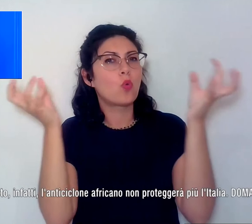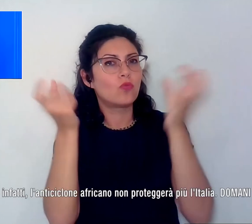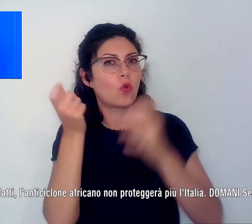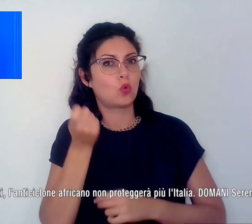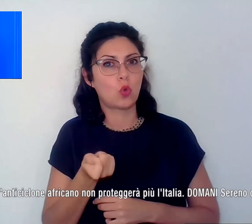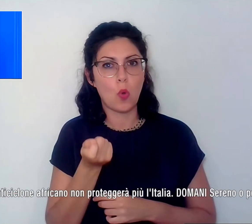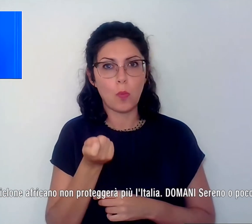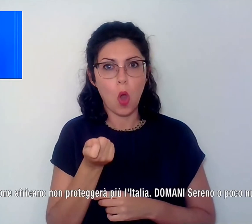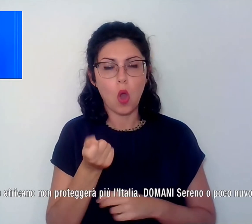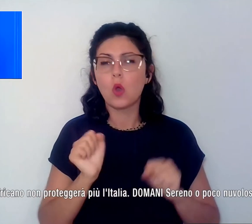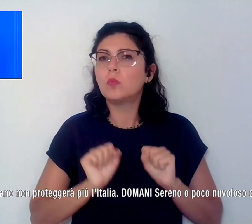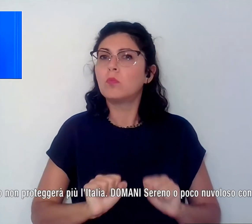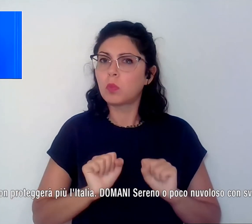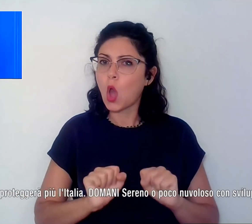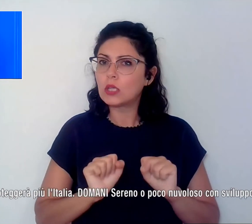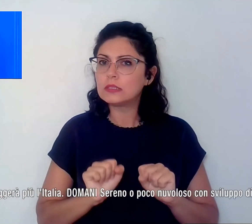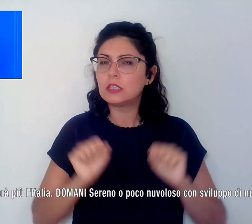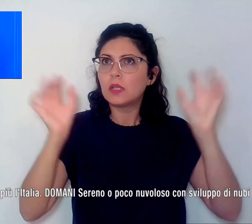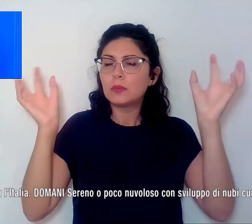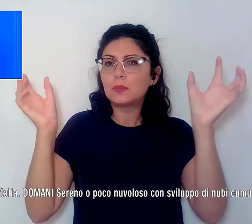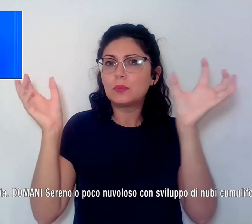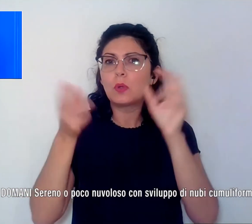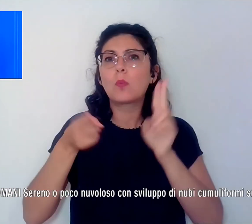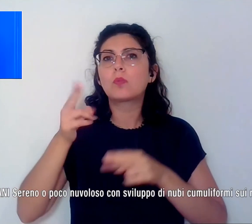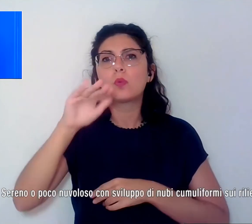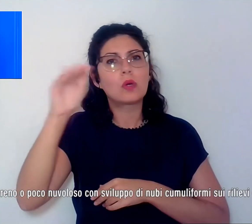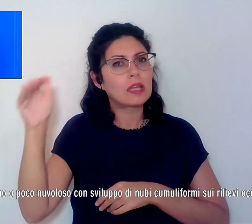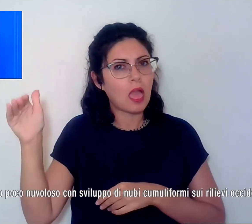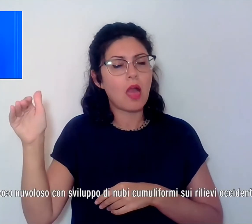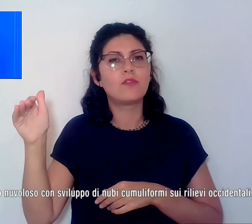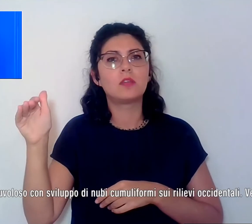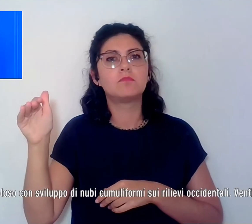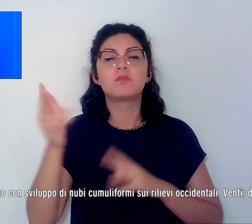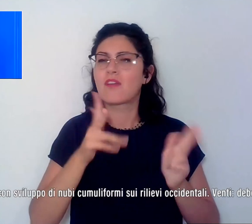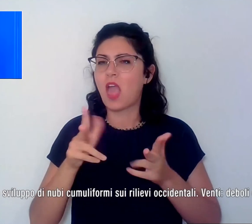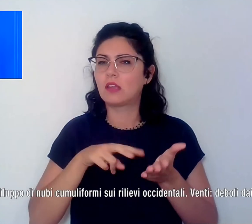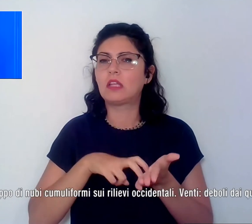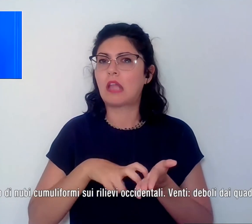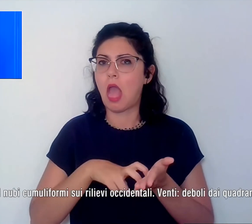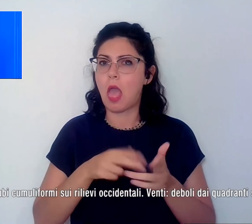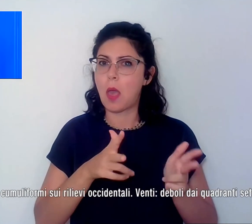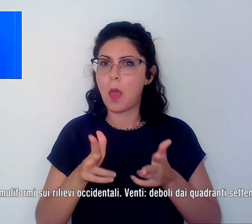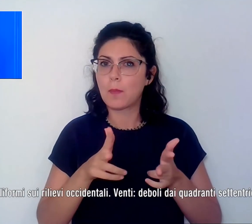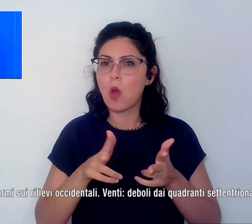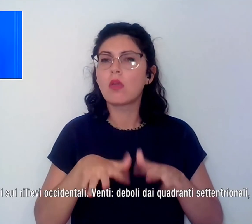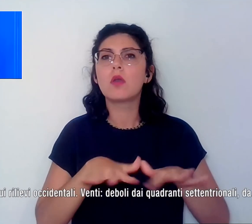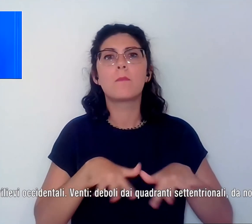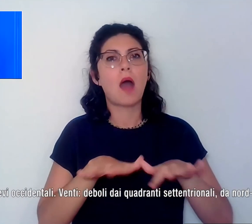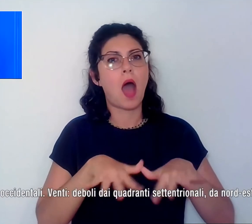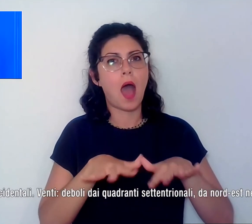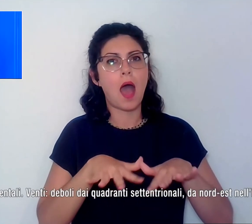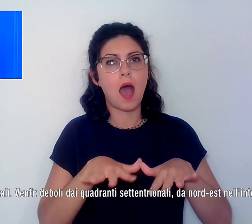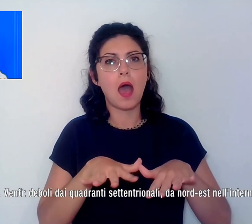possibili nubi soprattutto sui rilievi occidentali, i venti sono deboli, i mari poco